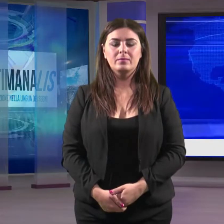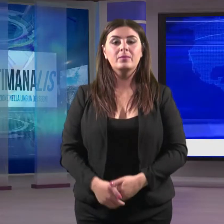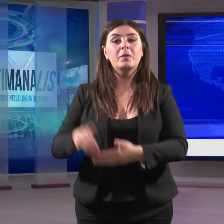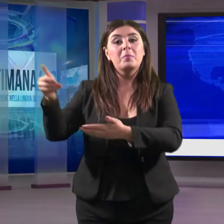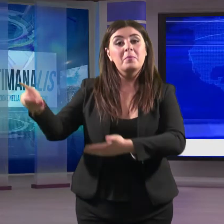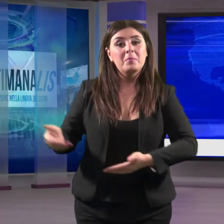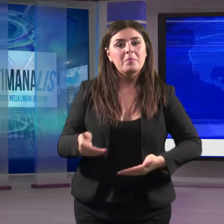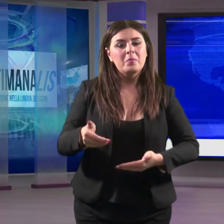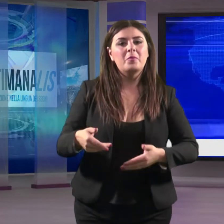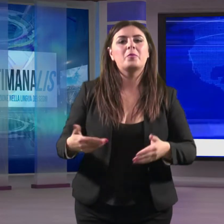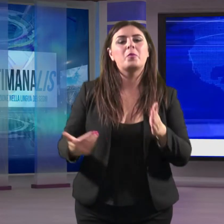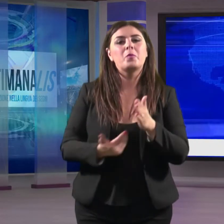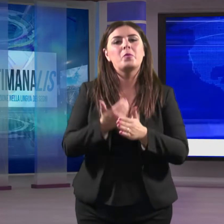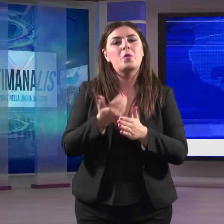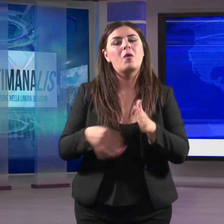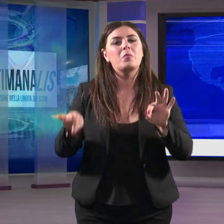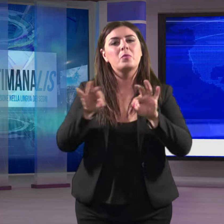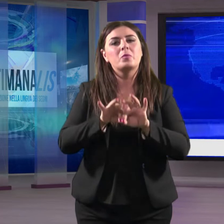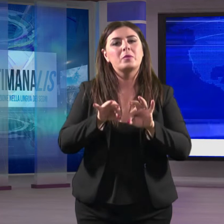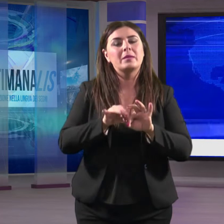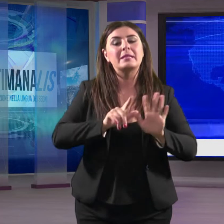Benvenuti a questa nuova edizione.